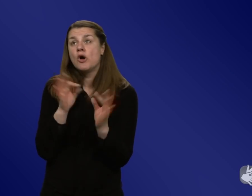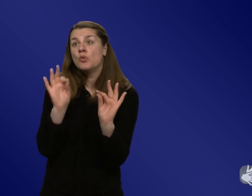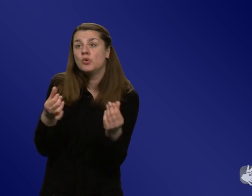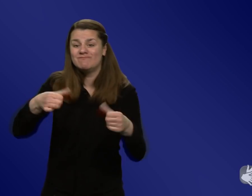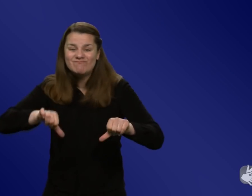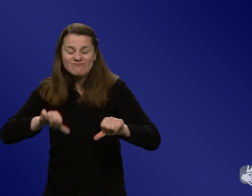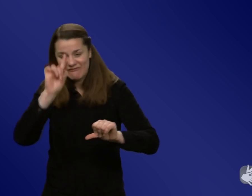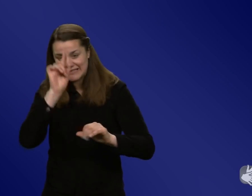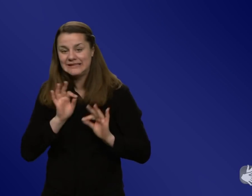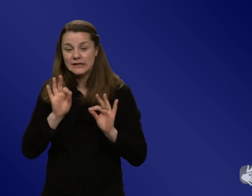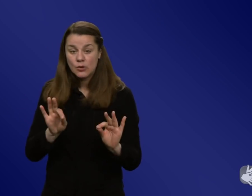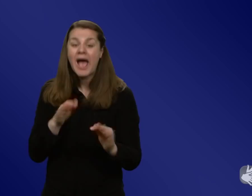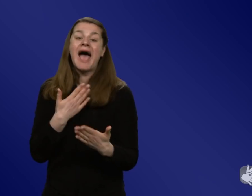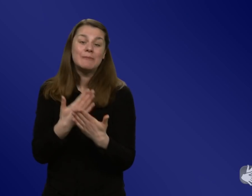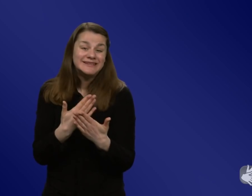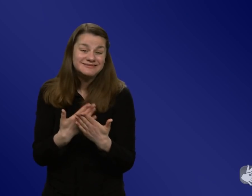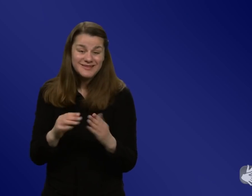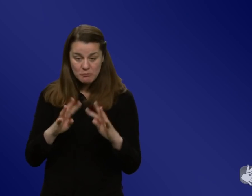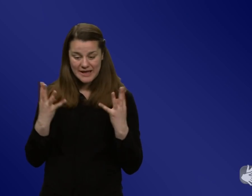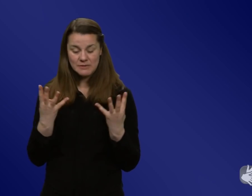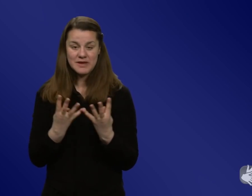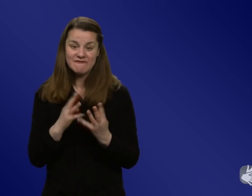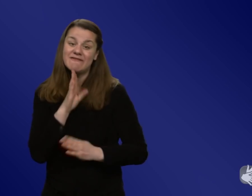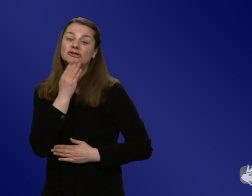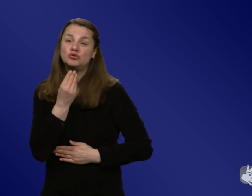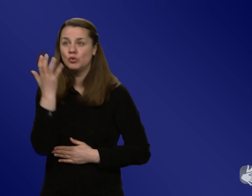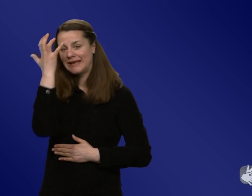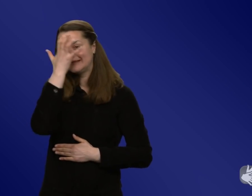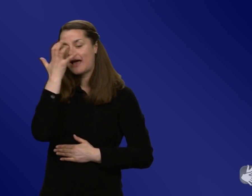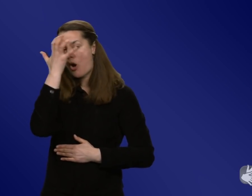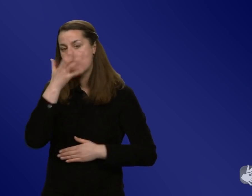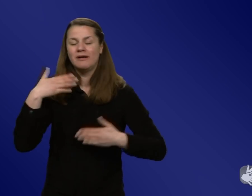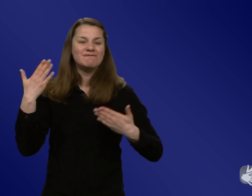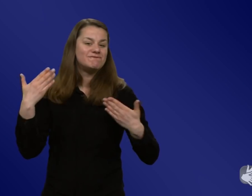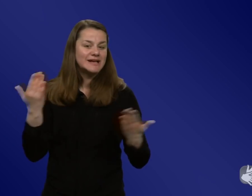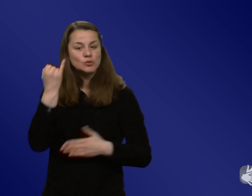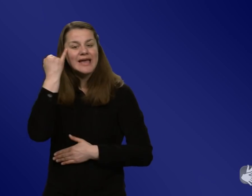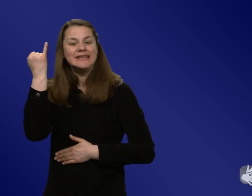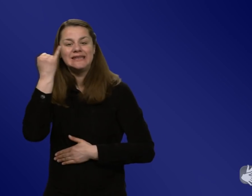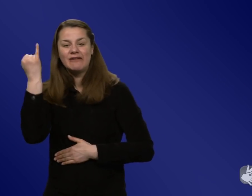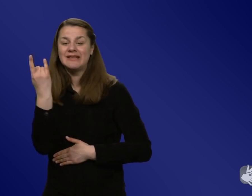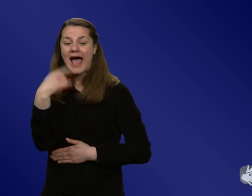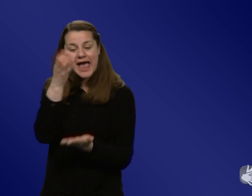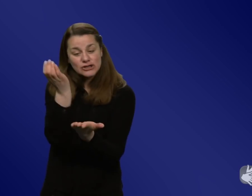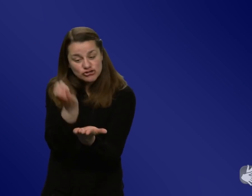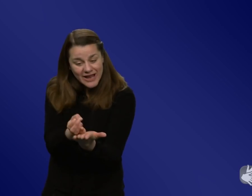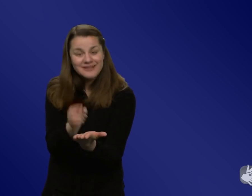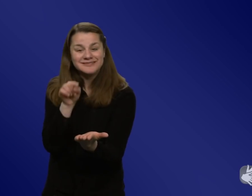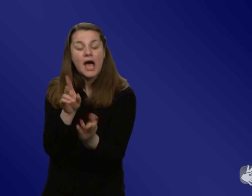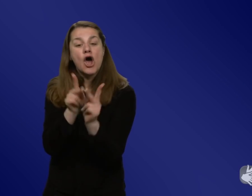davon profitieren, wenn an einer Stelle mit Sinn und Verstand Dinge entwickelt werden und dann weitergegeben. Und ich